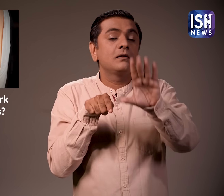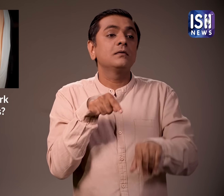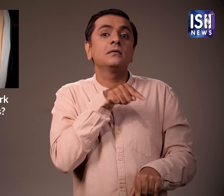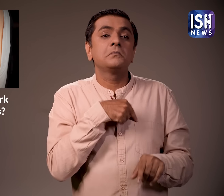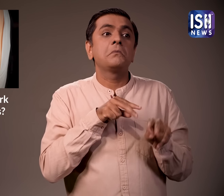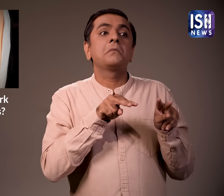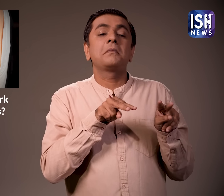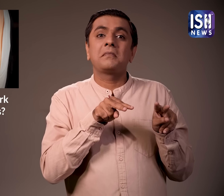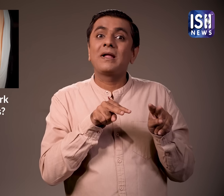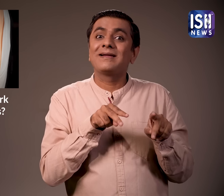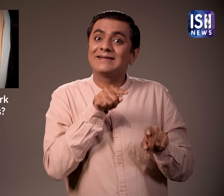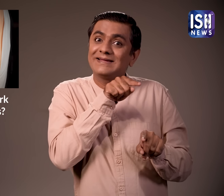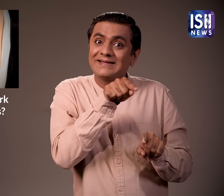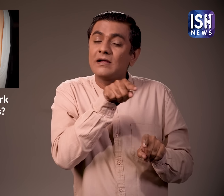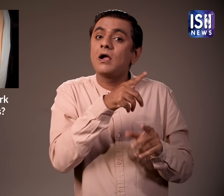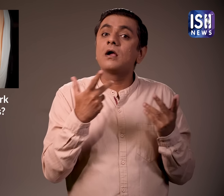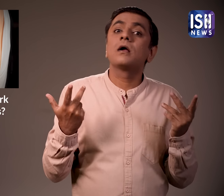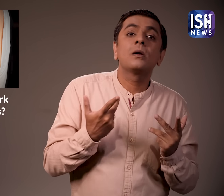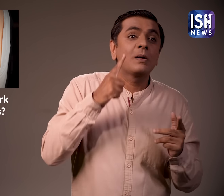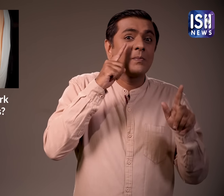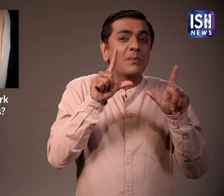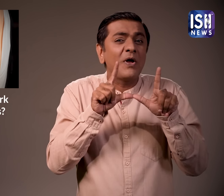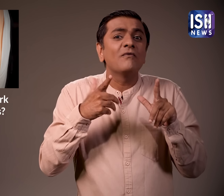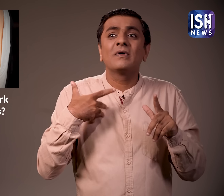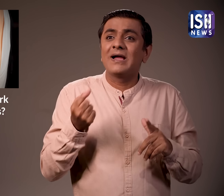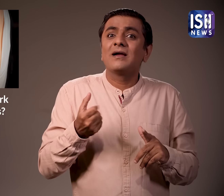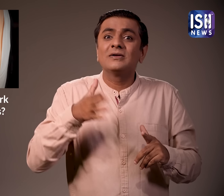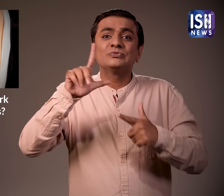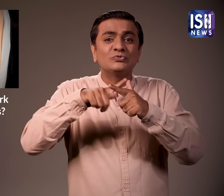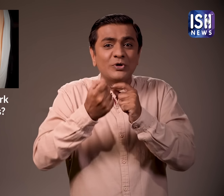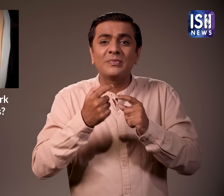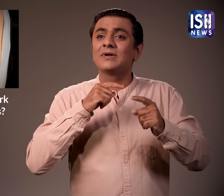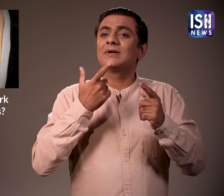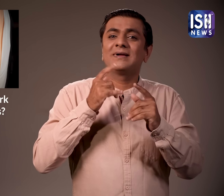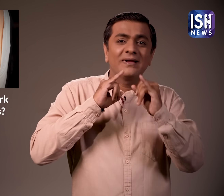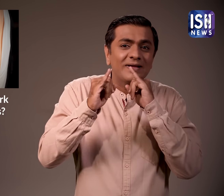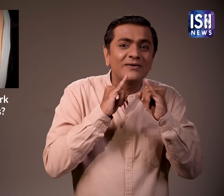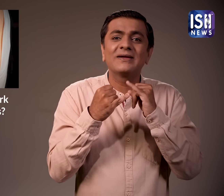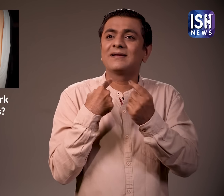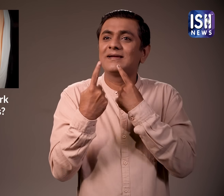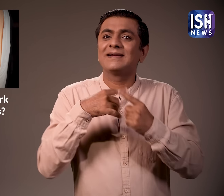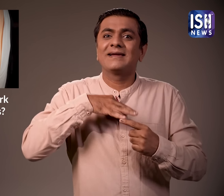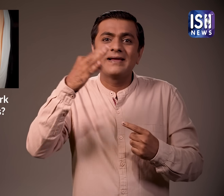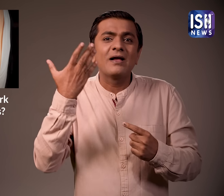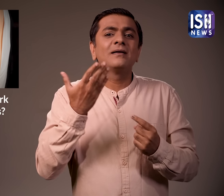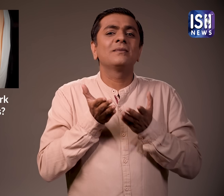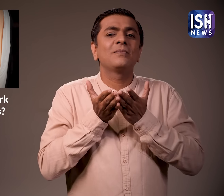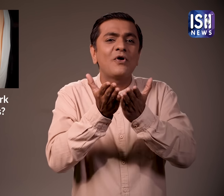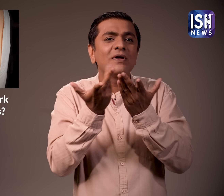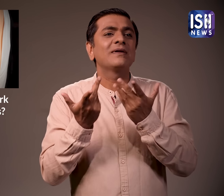नौकरी पाने, जहाद से यात्रा करने आदे के लिए आपको ये साबित करना होता था कि आपको टीका लगाया